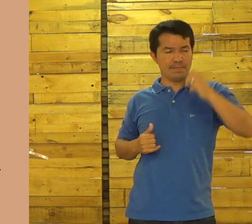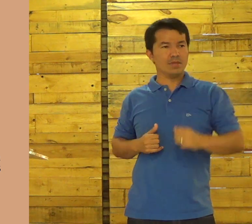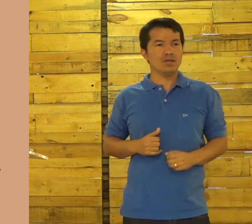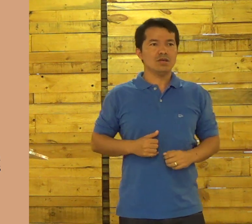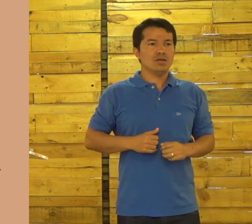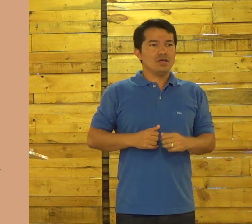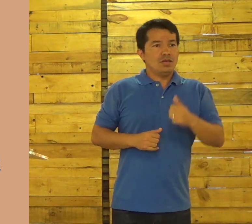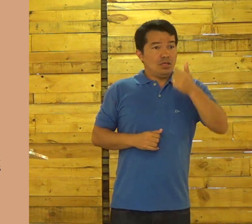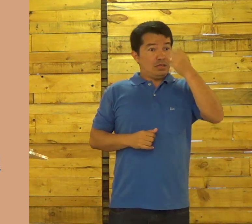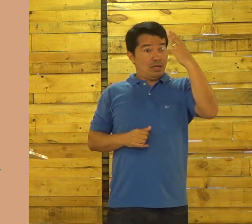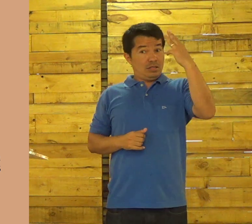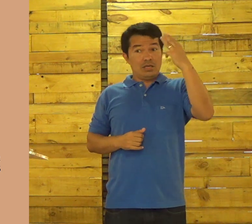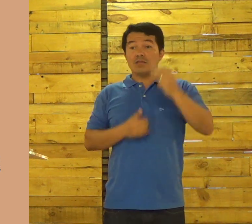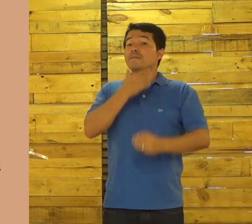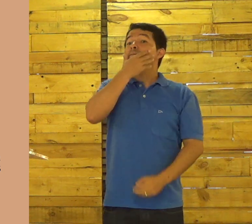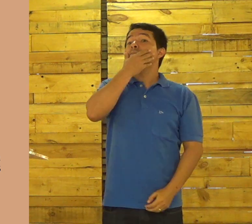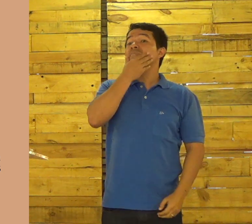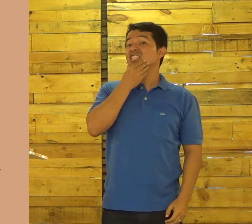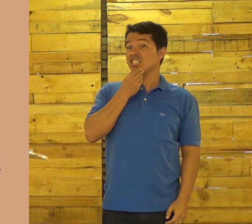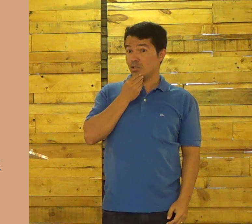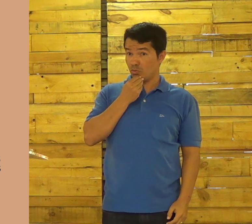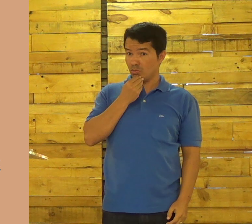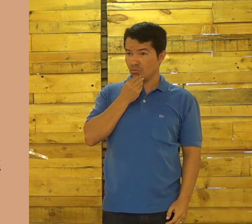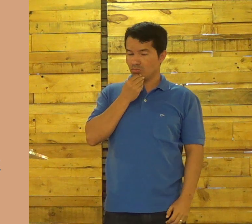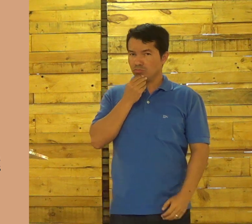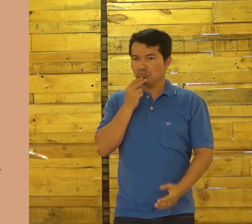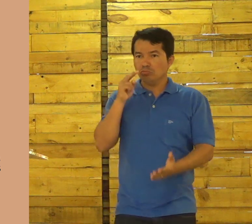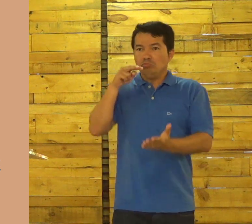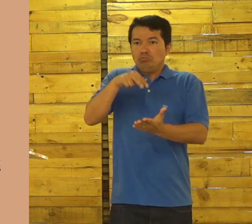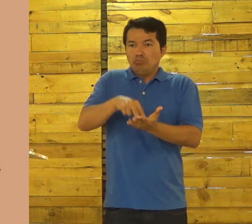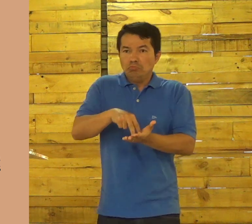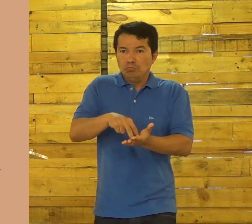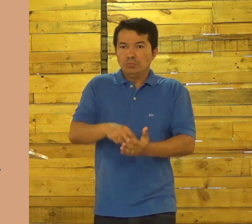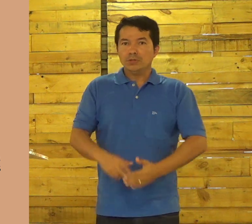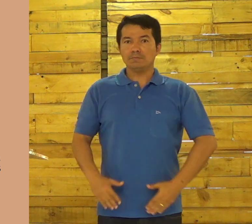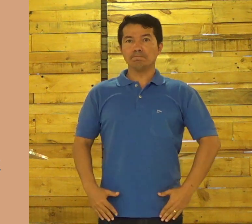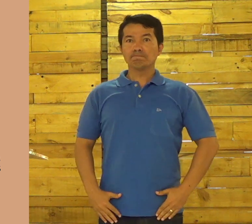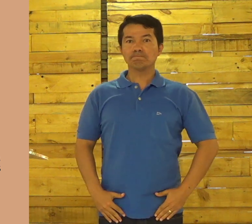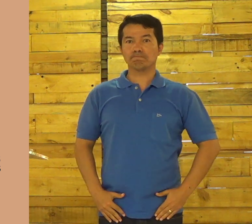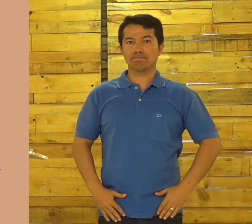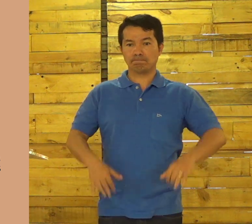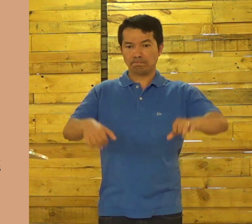idade de 13 anos. E o menino, aos 13 anos,